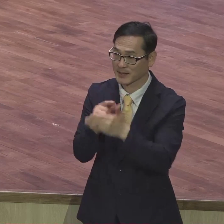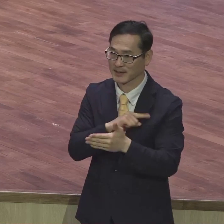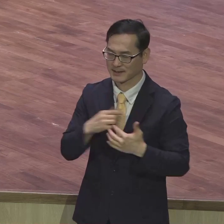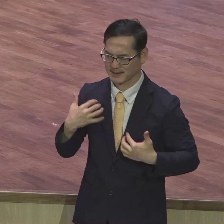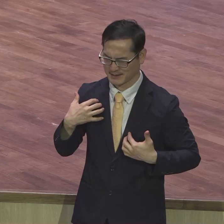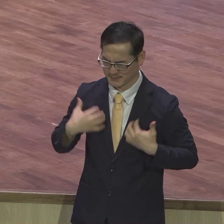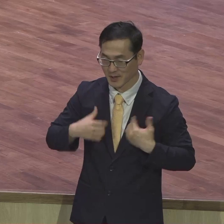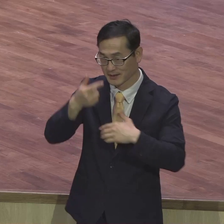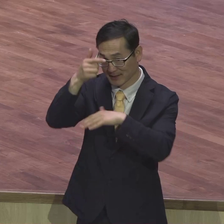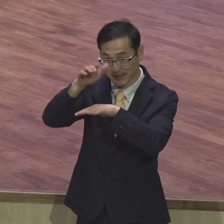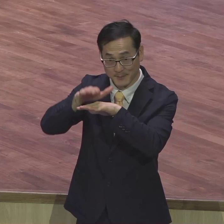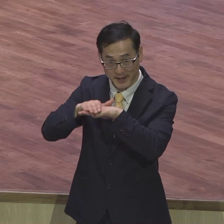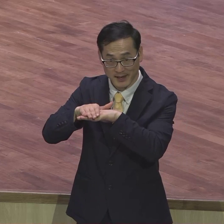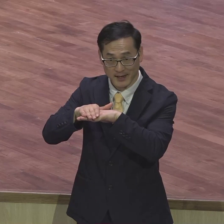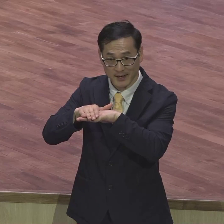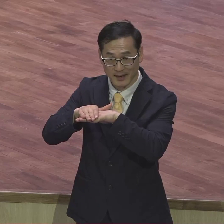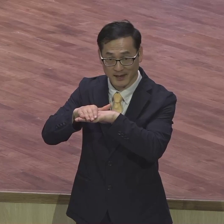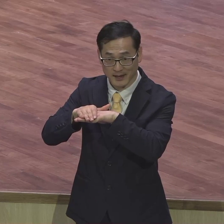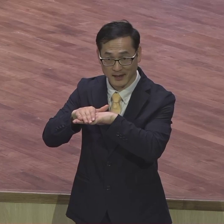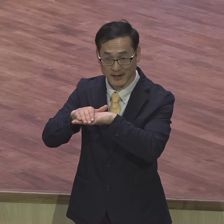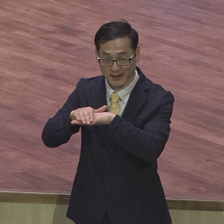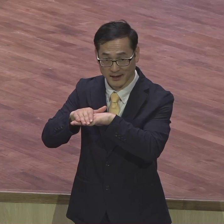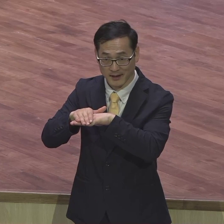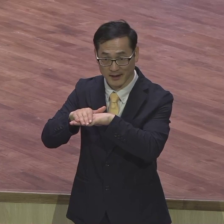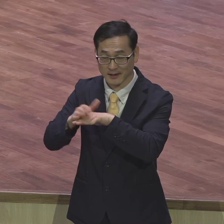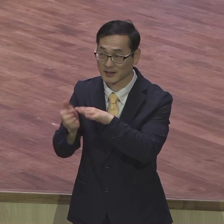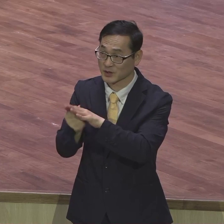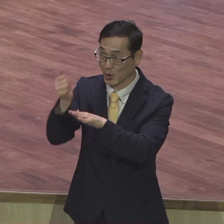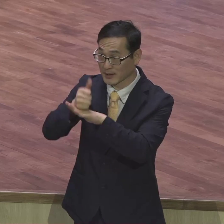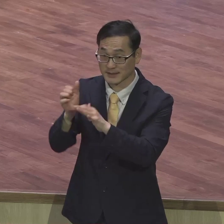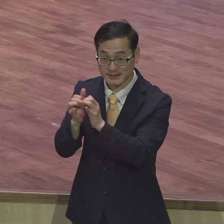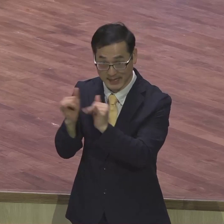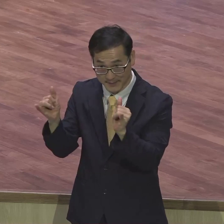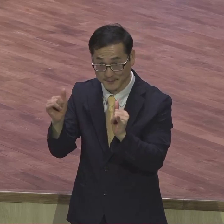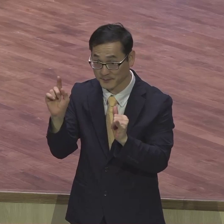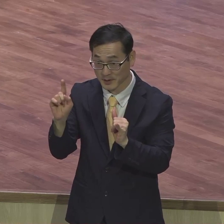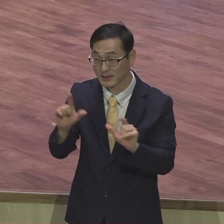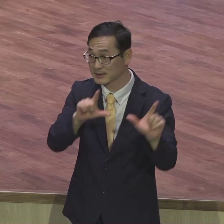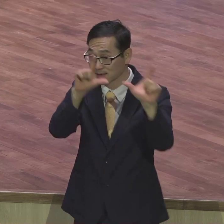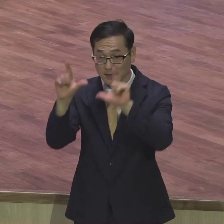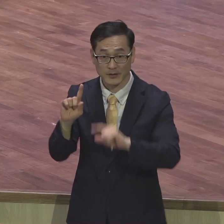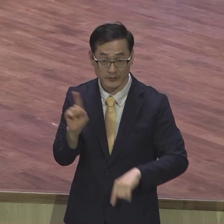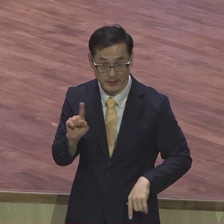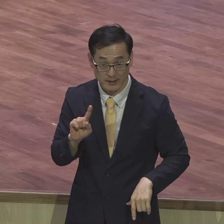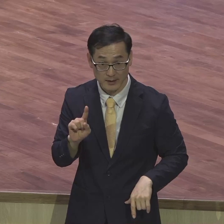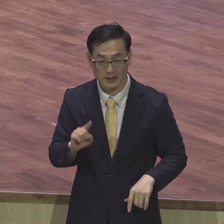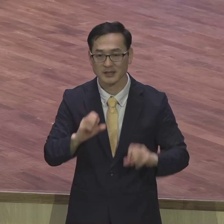예배에 성공하는 사람이 어떤 삶이 됩니까? 전도가 되어지는 거예요.